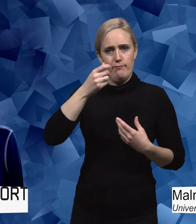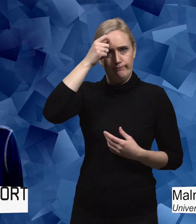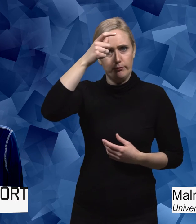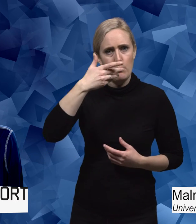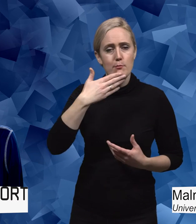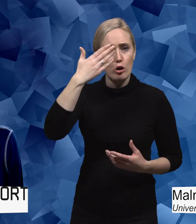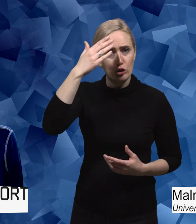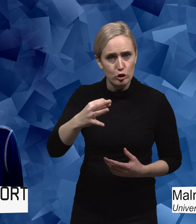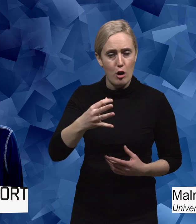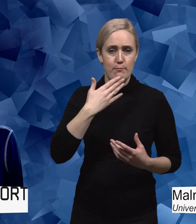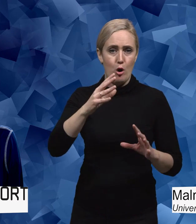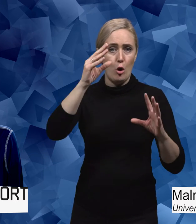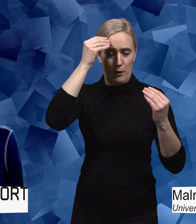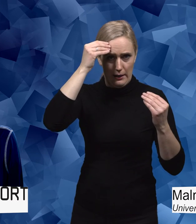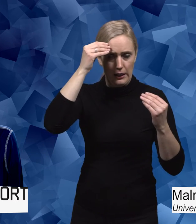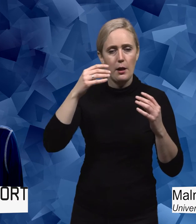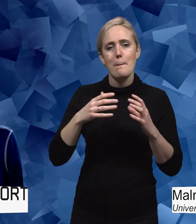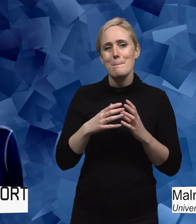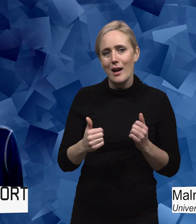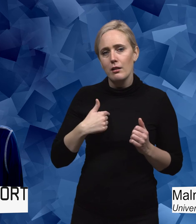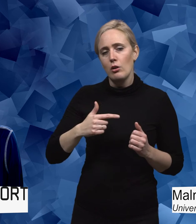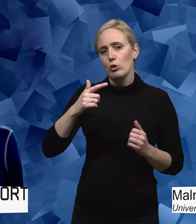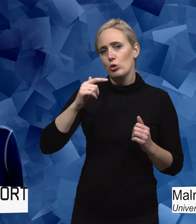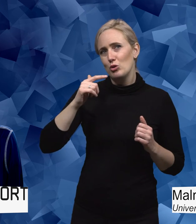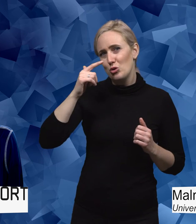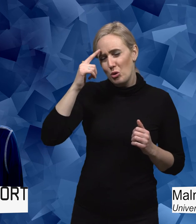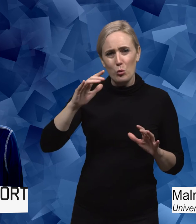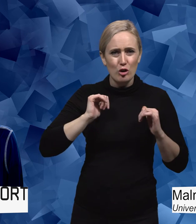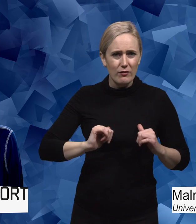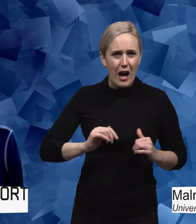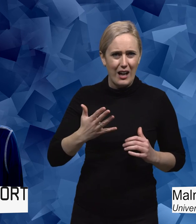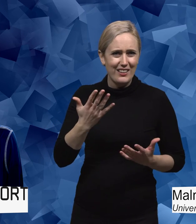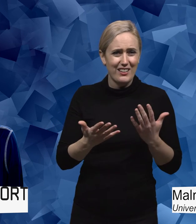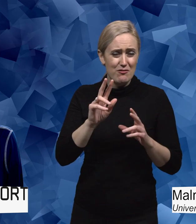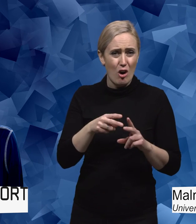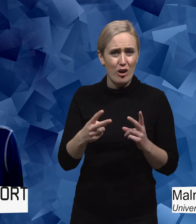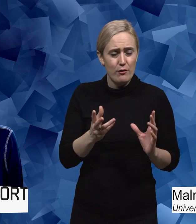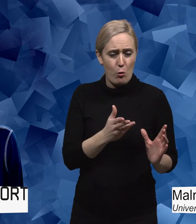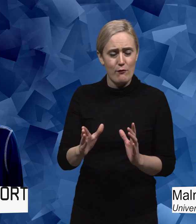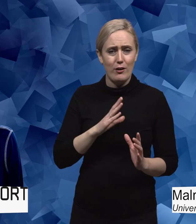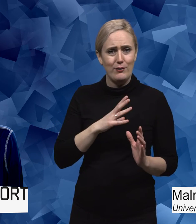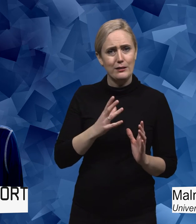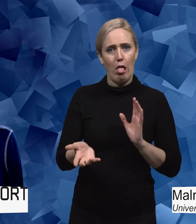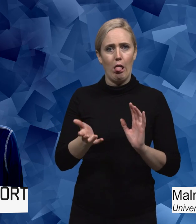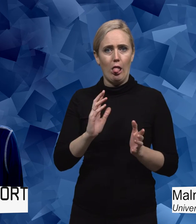utbildning. Men tyvärr så tror jag att det är väldigt vanligt att det fortfarande finns den här osäkerheten och